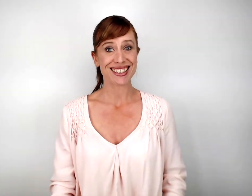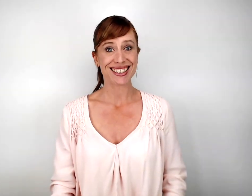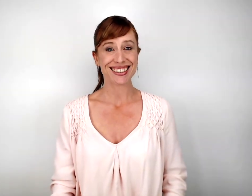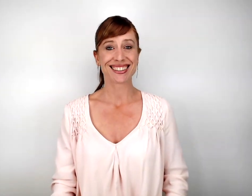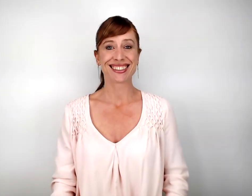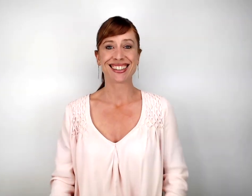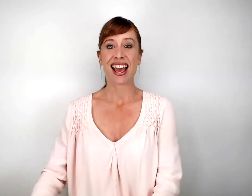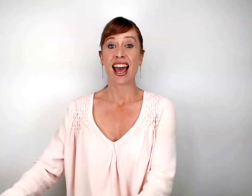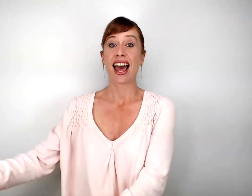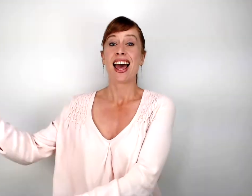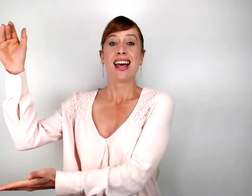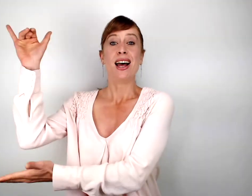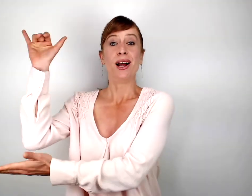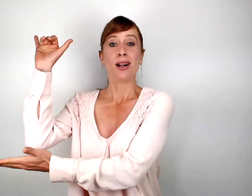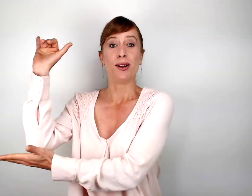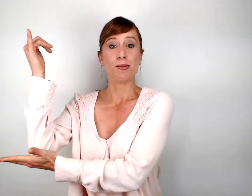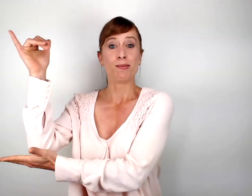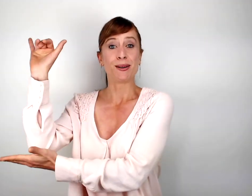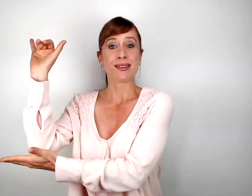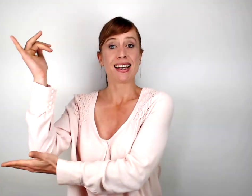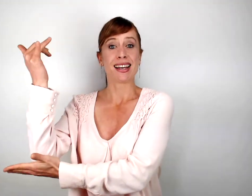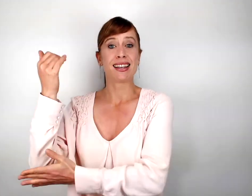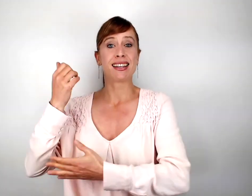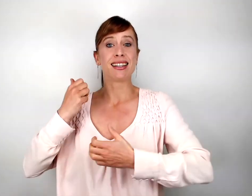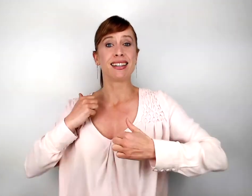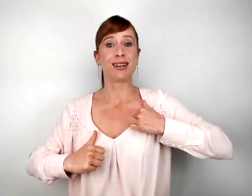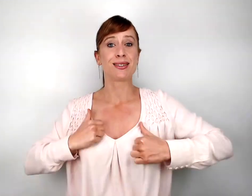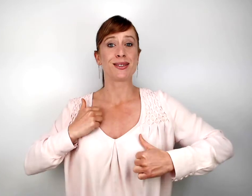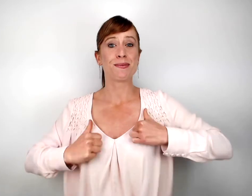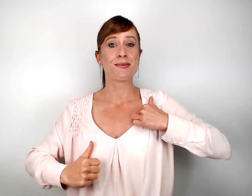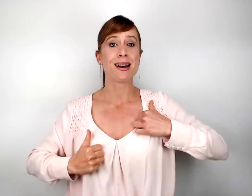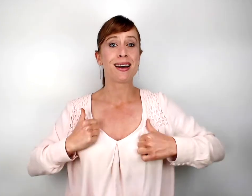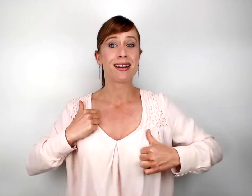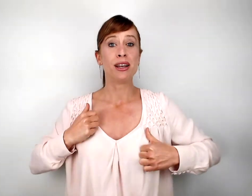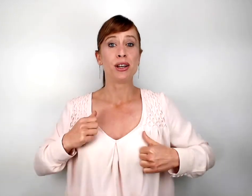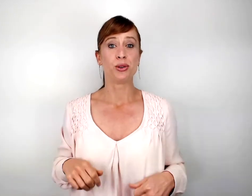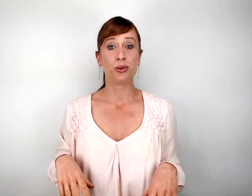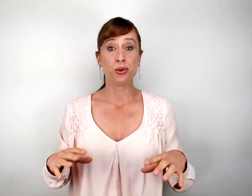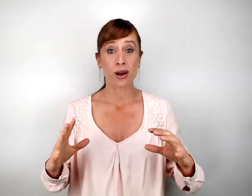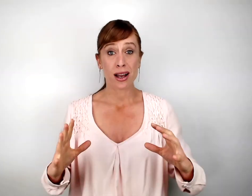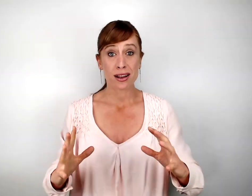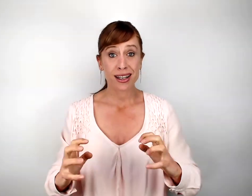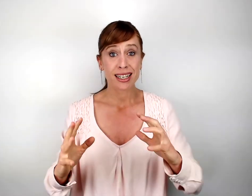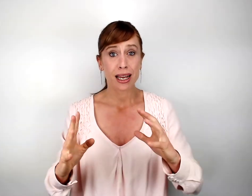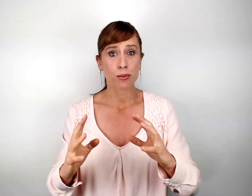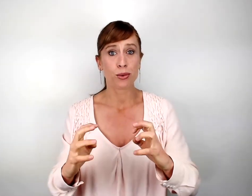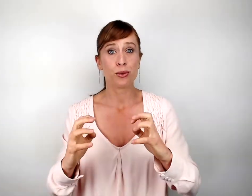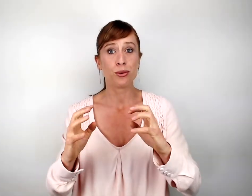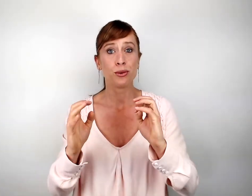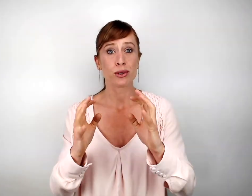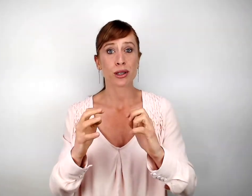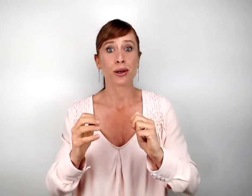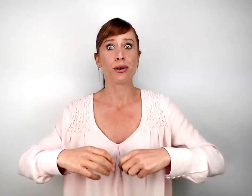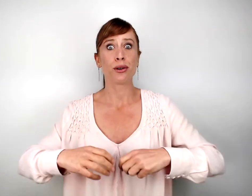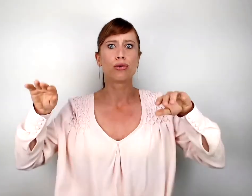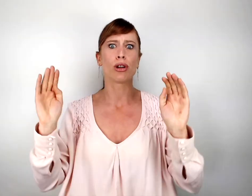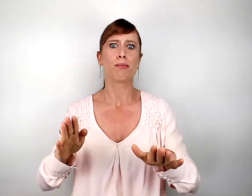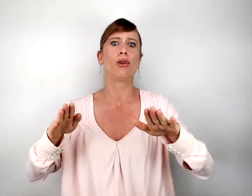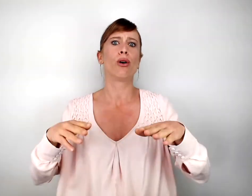! Le pantin dans son bain joue avec la mousse Il tape dans